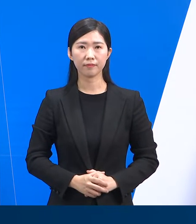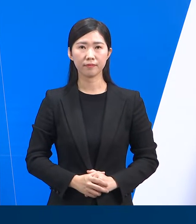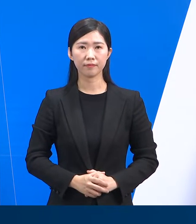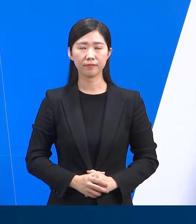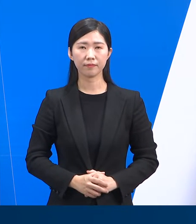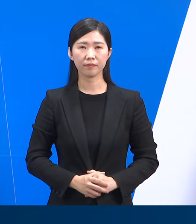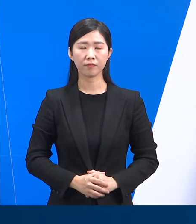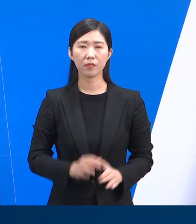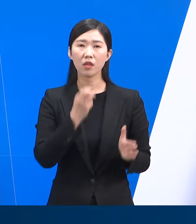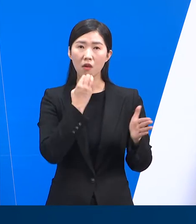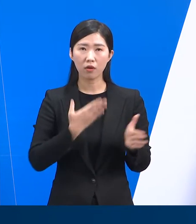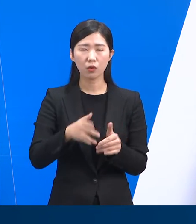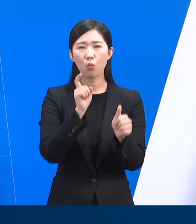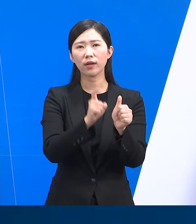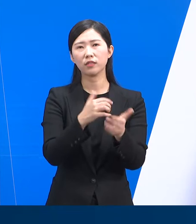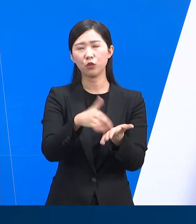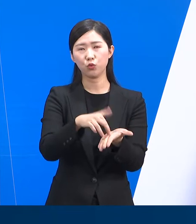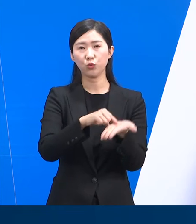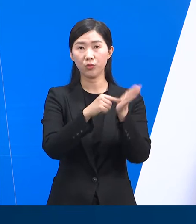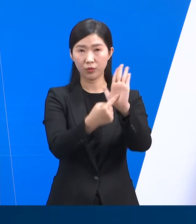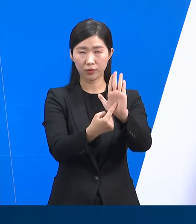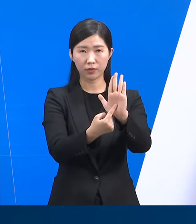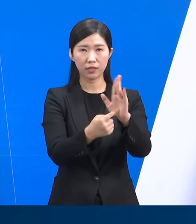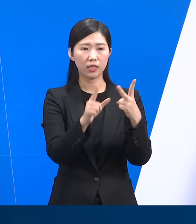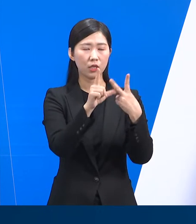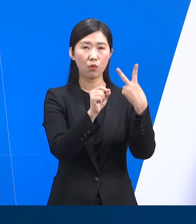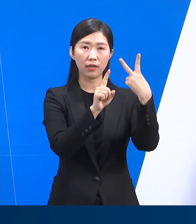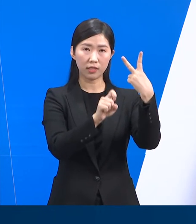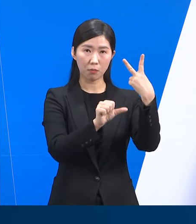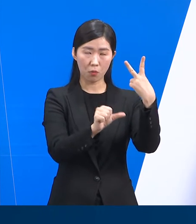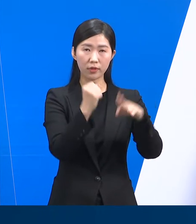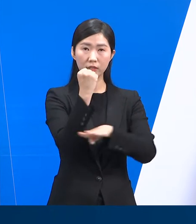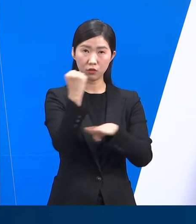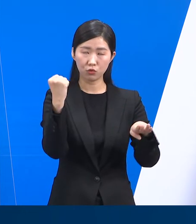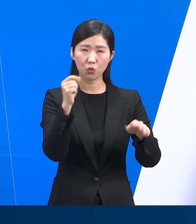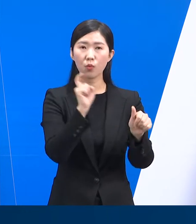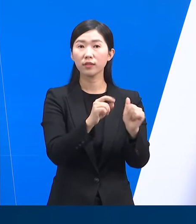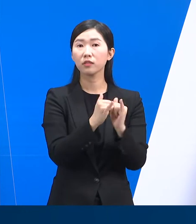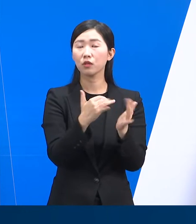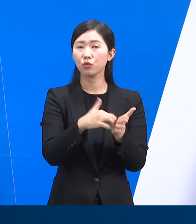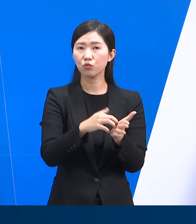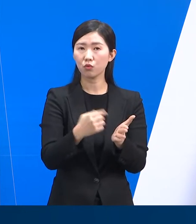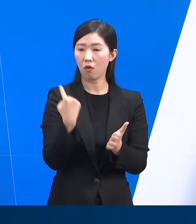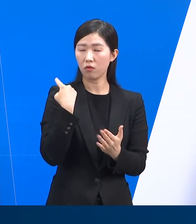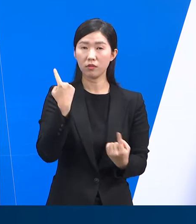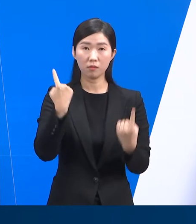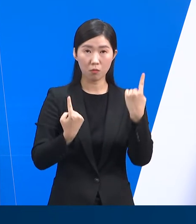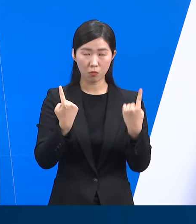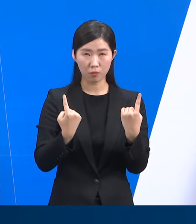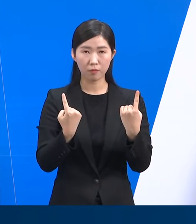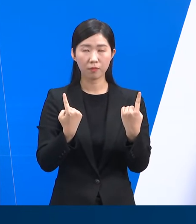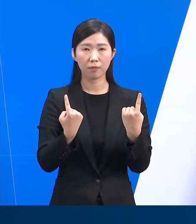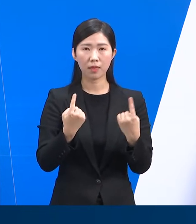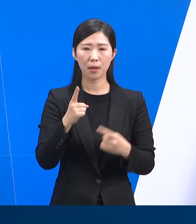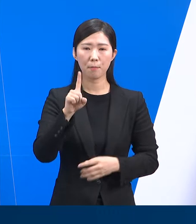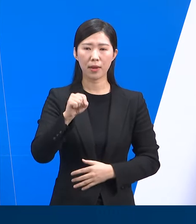다음은 경기도 확진자 발생 현황입니다. 2월 15일 0시 기준 경기도 확진자 수는 전일 오전 0시 대비